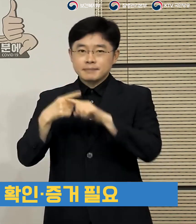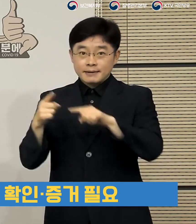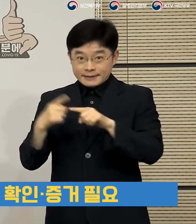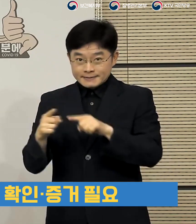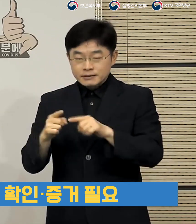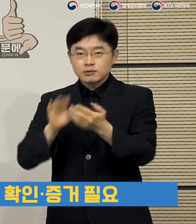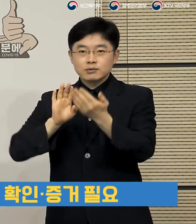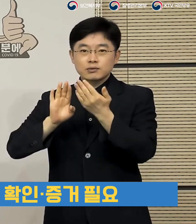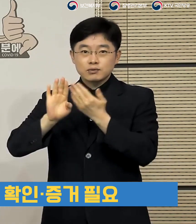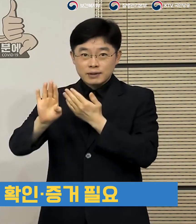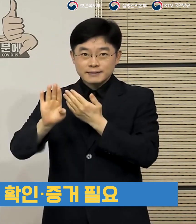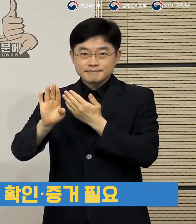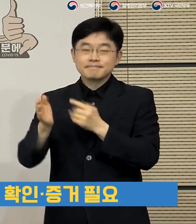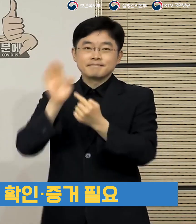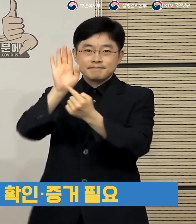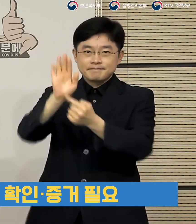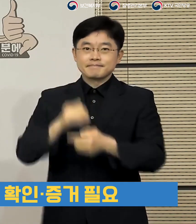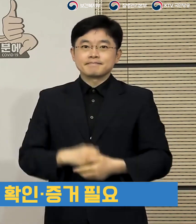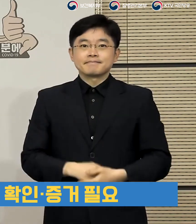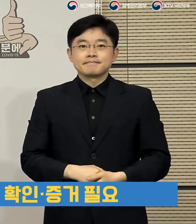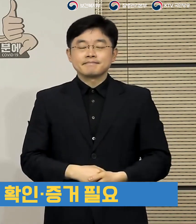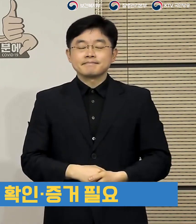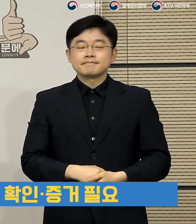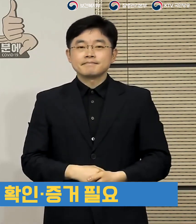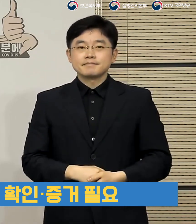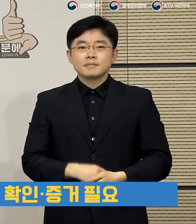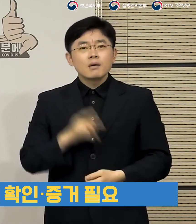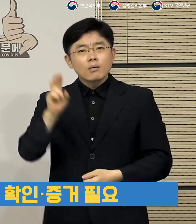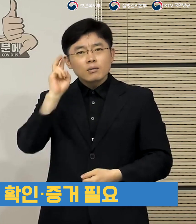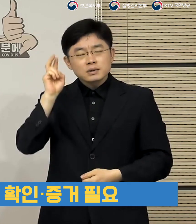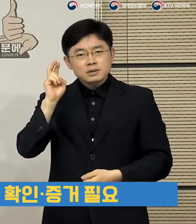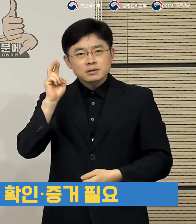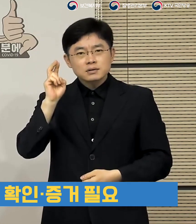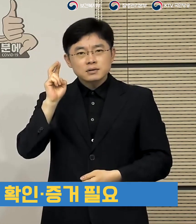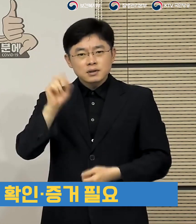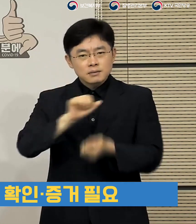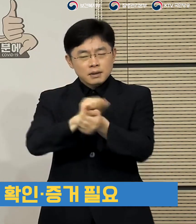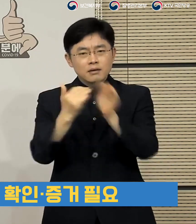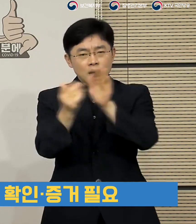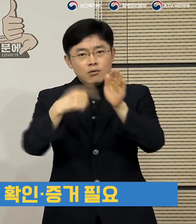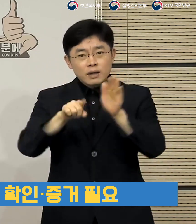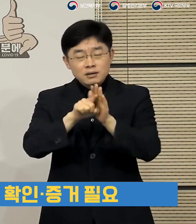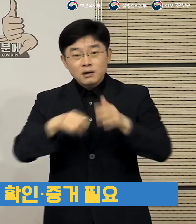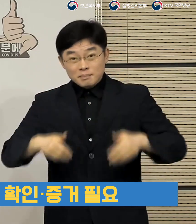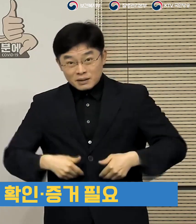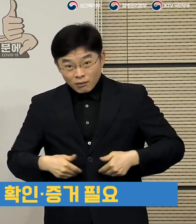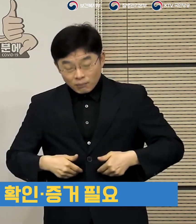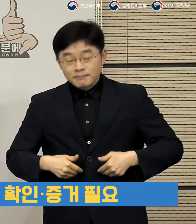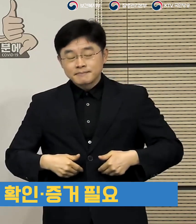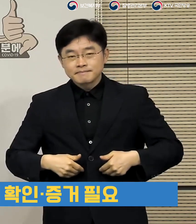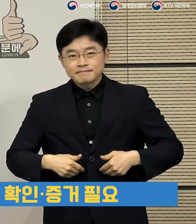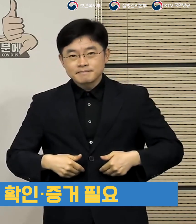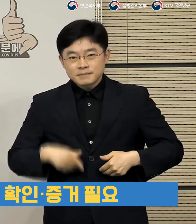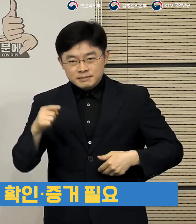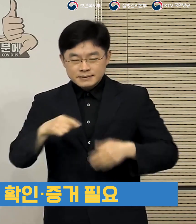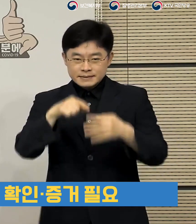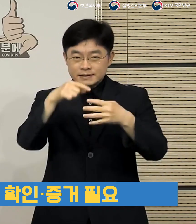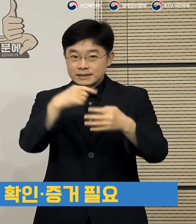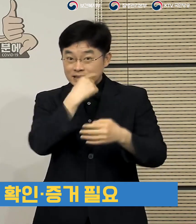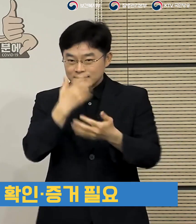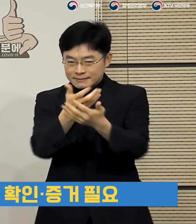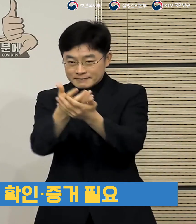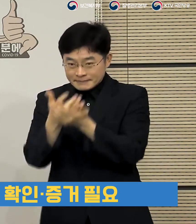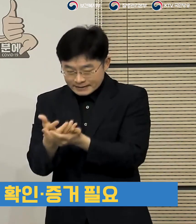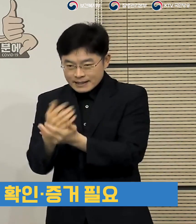논의하는 이런 구조를 가지고 있습니다. 만약에 필요한 조치들이 객관적인 근거와 함께 제시가 된다면